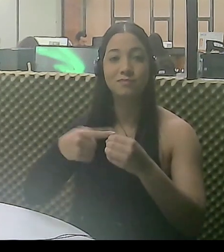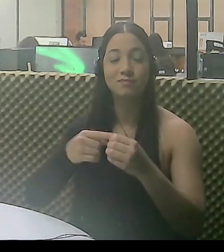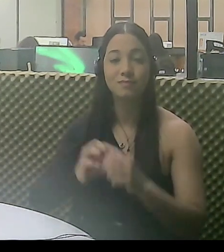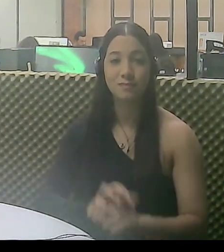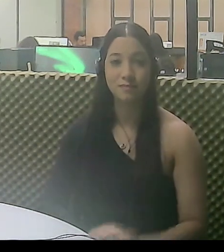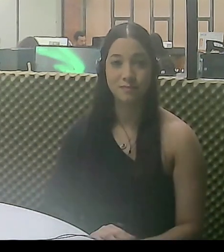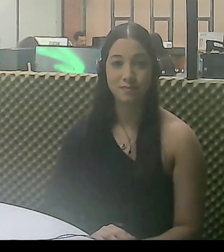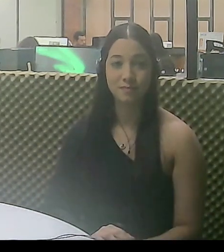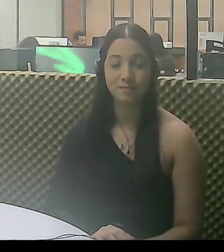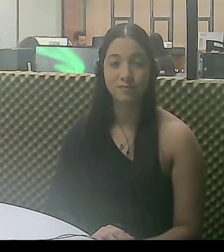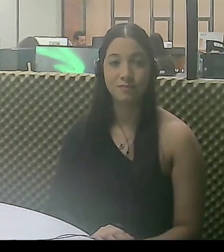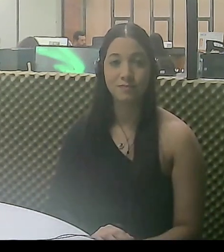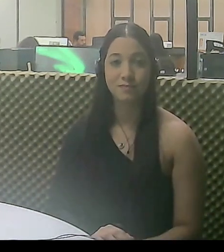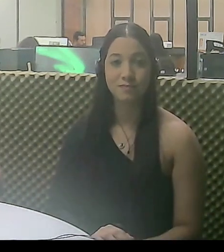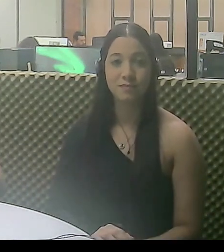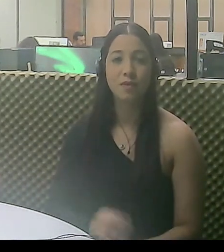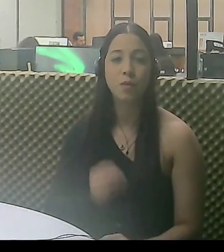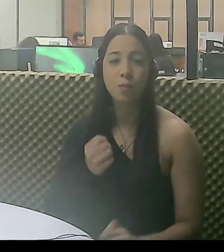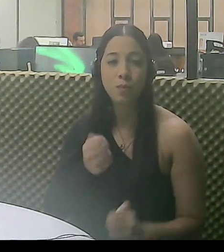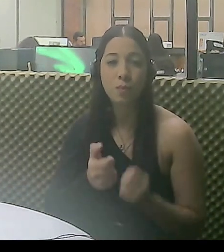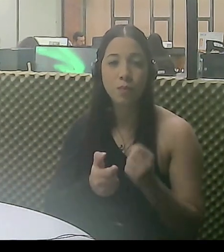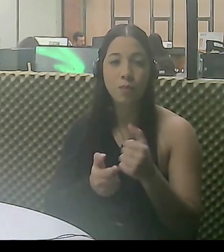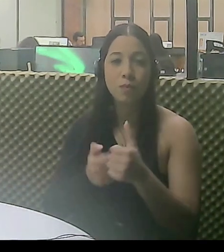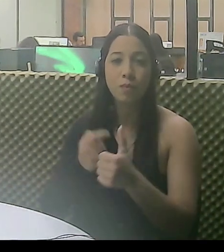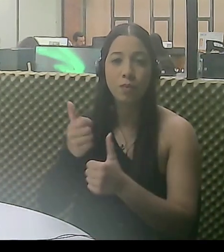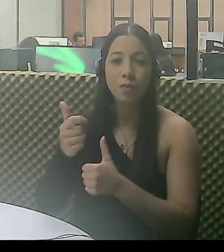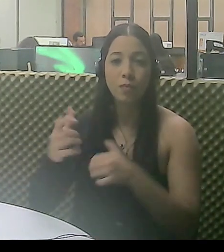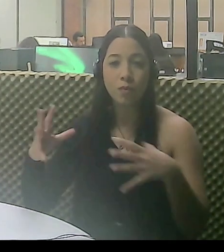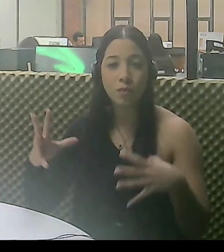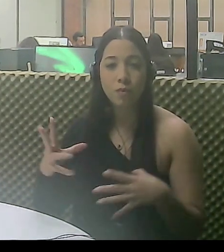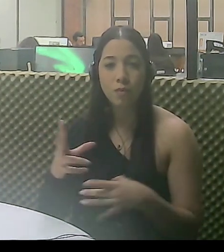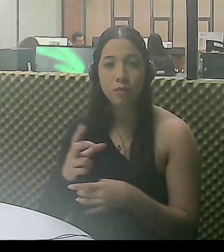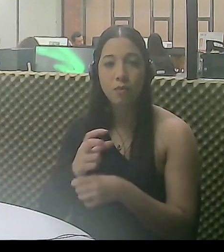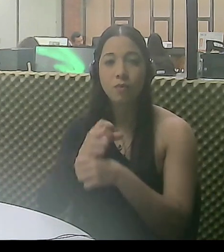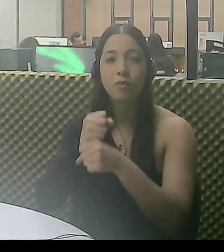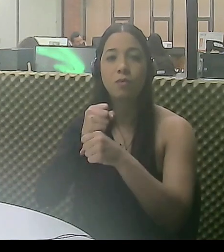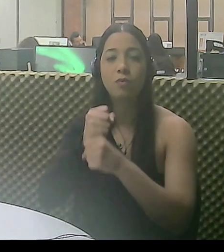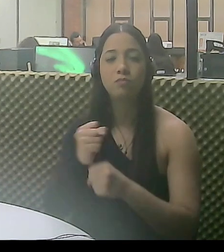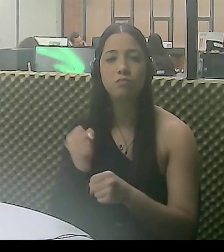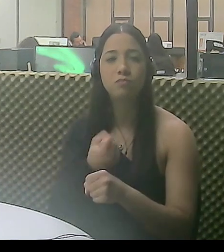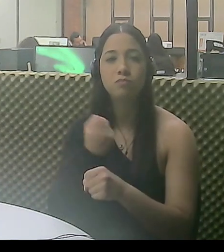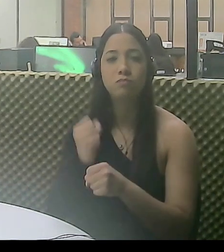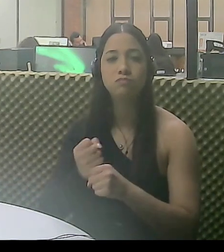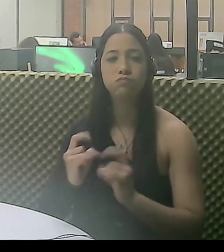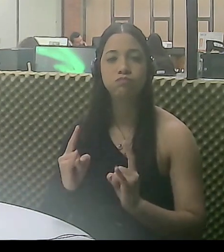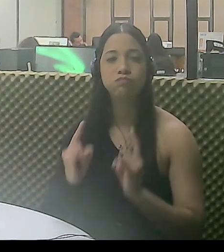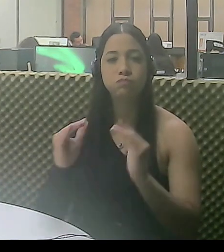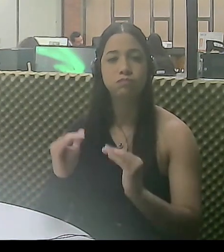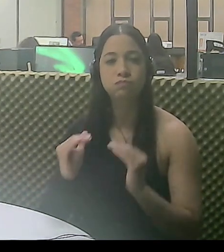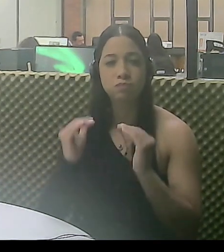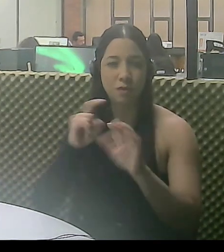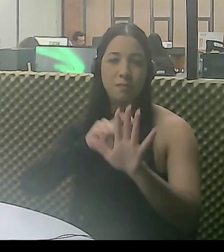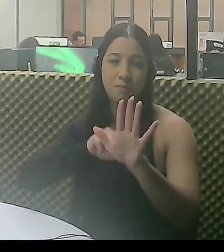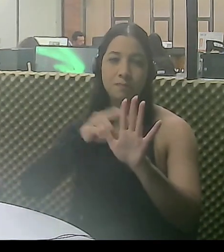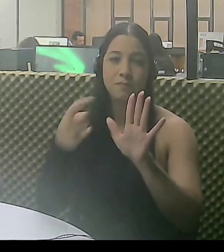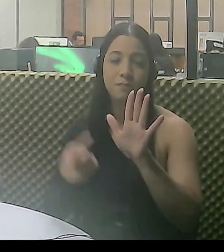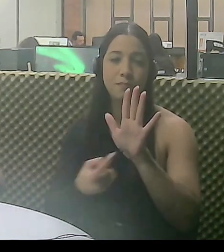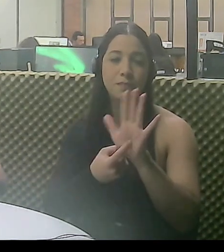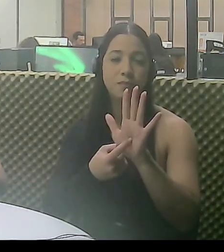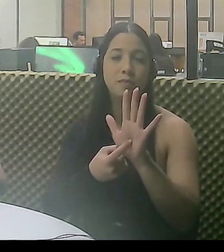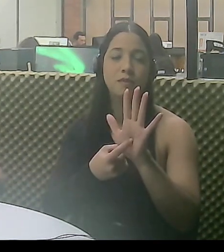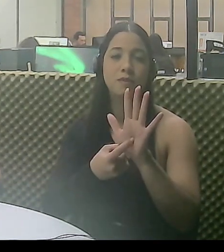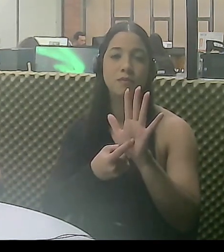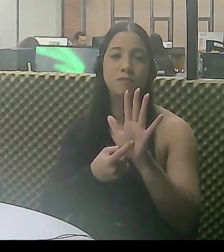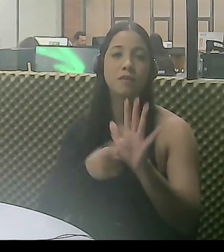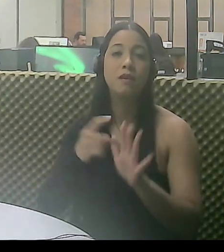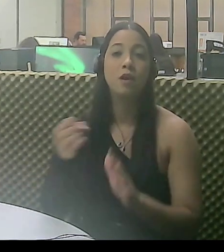São os grãozinhos de areia que são formadas as grandes edificações. Tudo é uma questão de